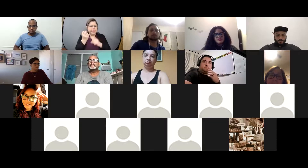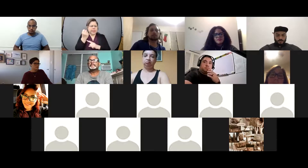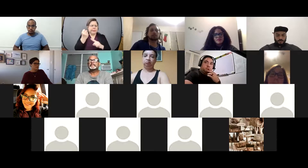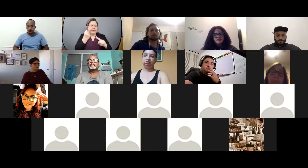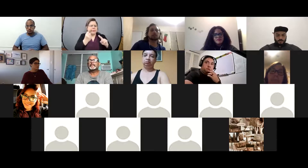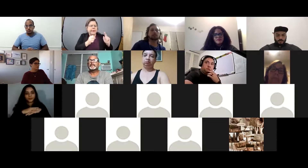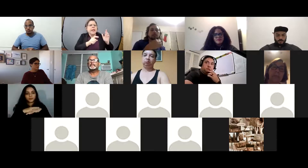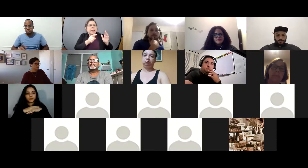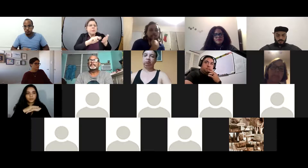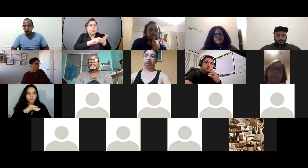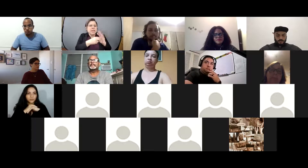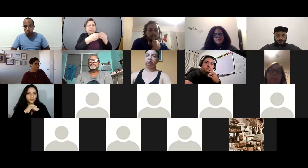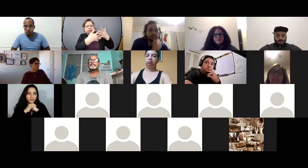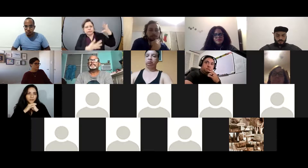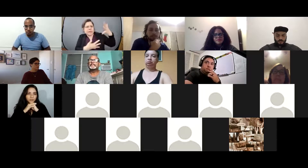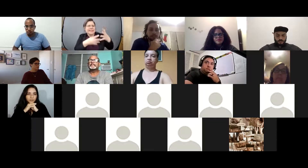un momento por favor